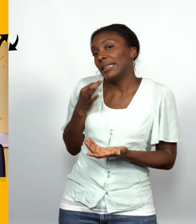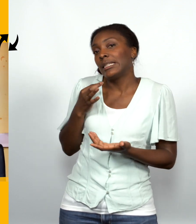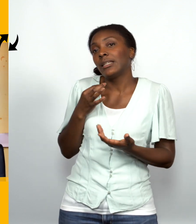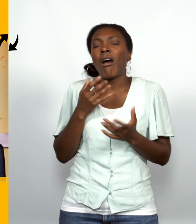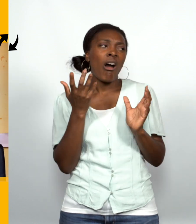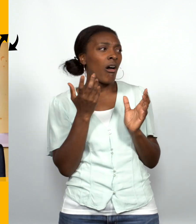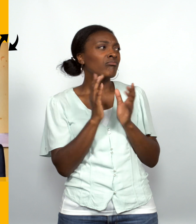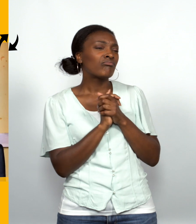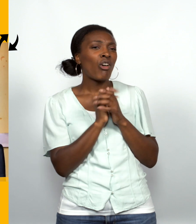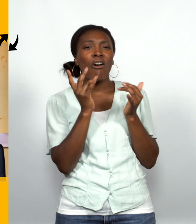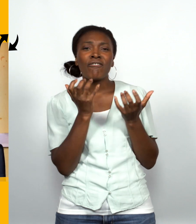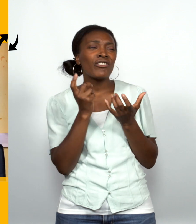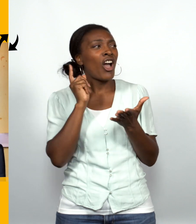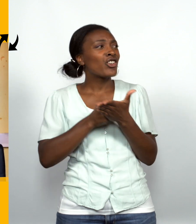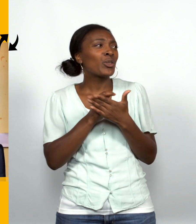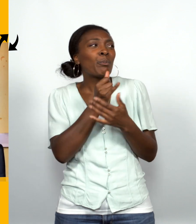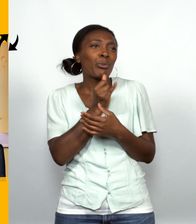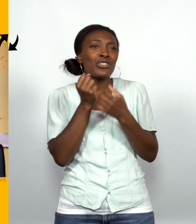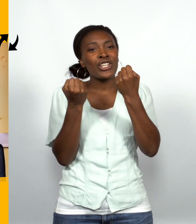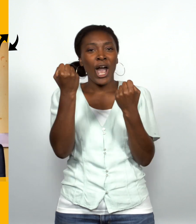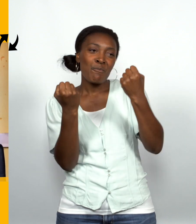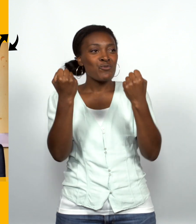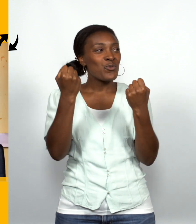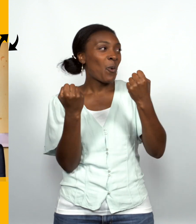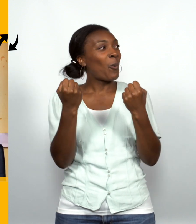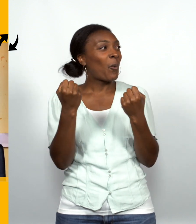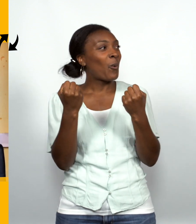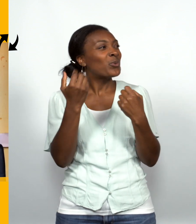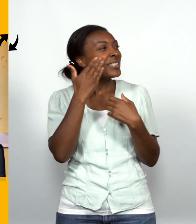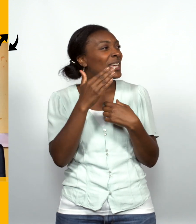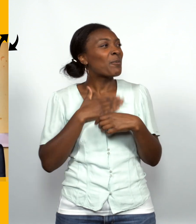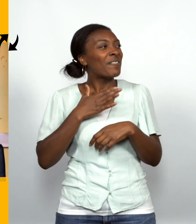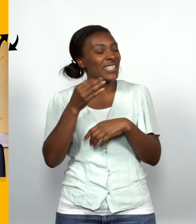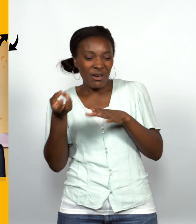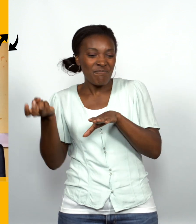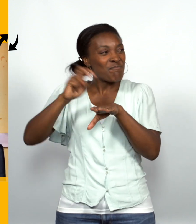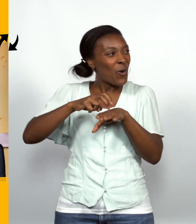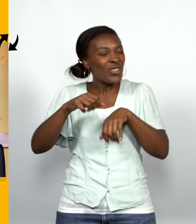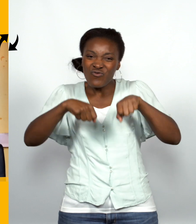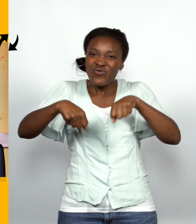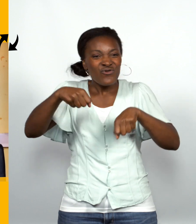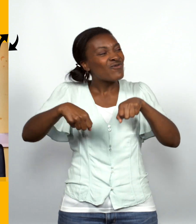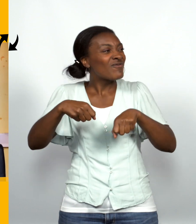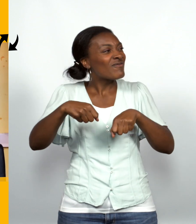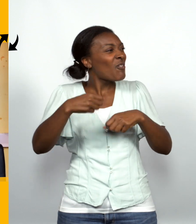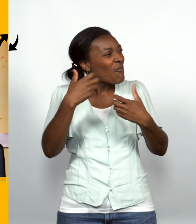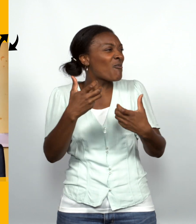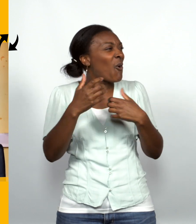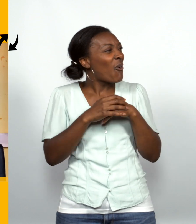d'ailleurs, de dire j'aimerais bien qu'on ait un petit camion pour notre fils, il était assez petit à ce moment-là, pour qu'il